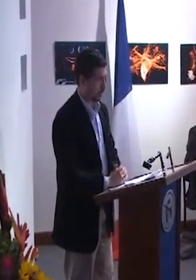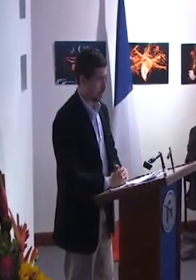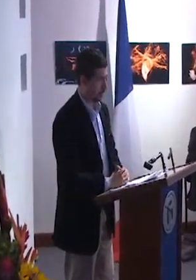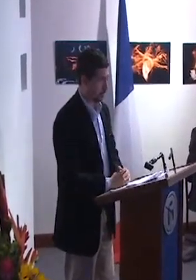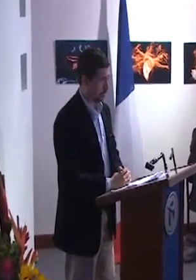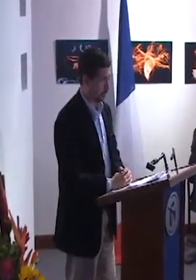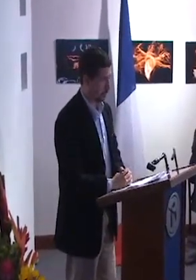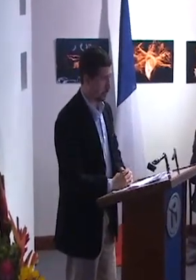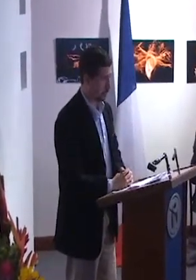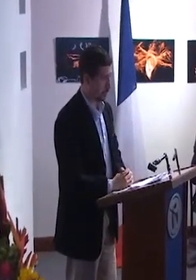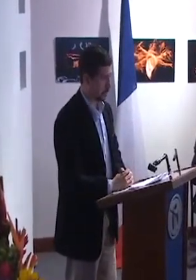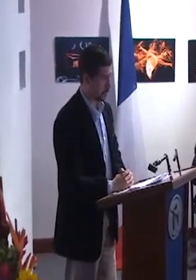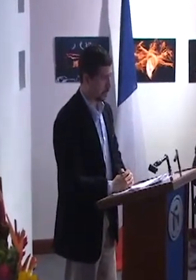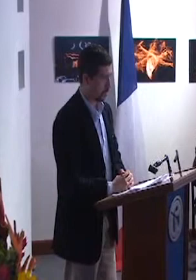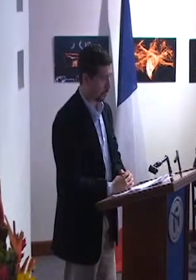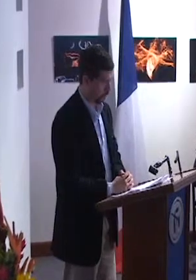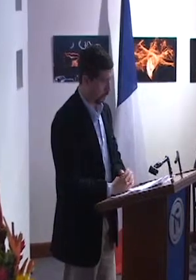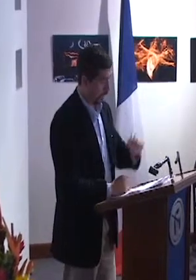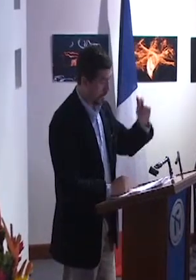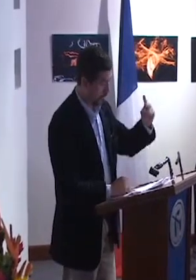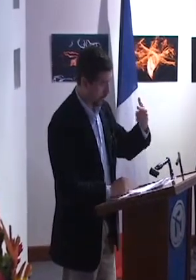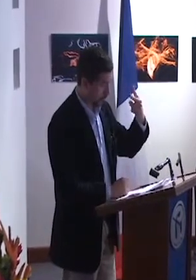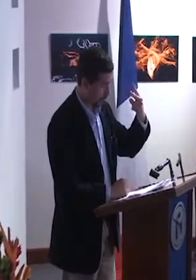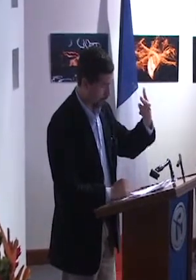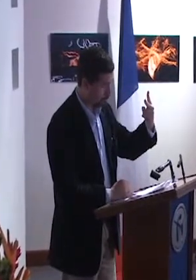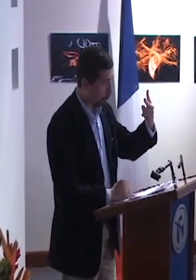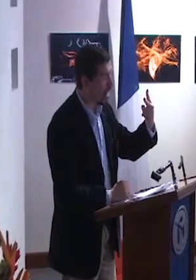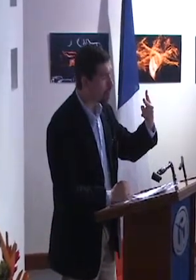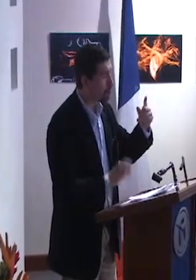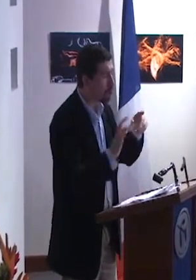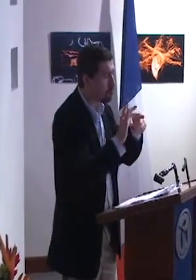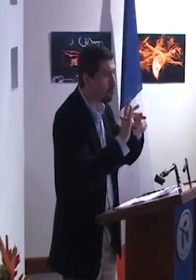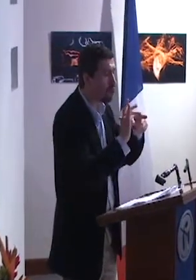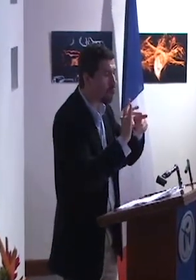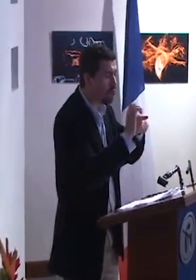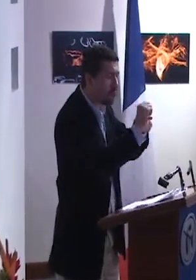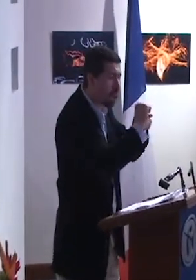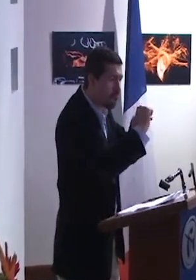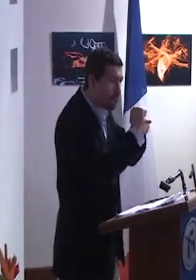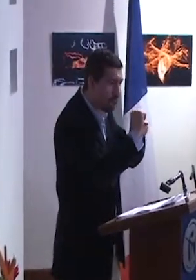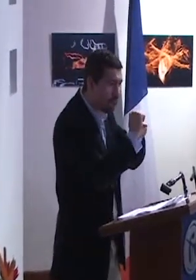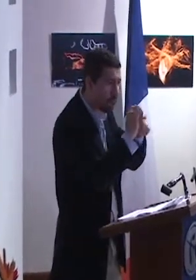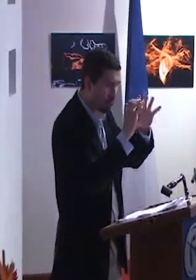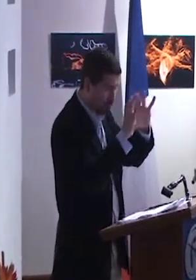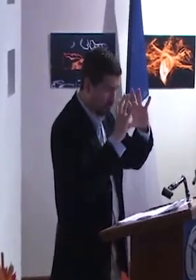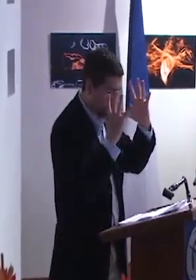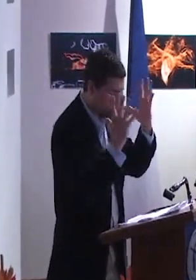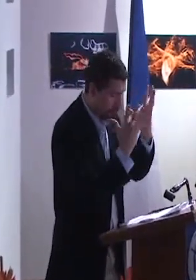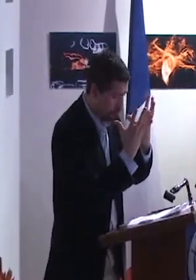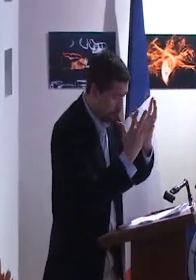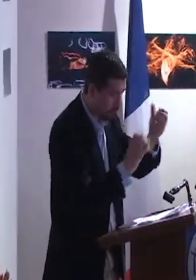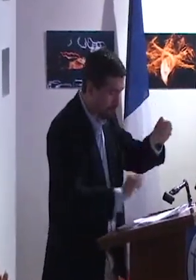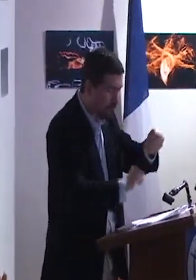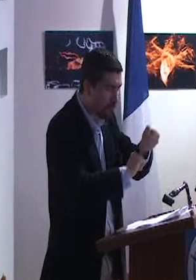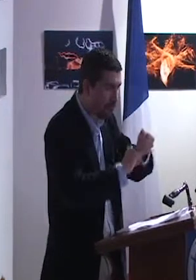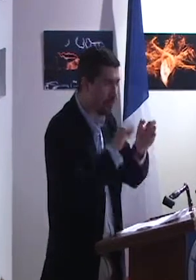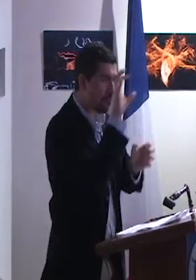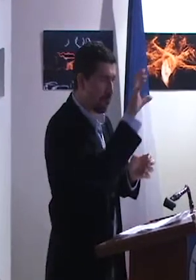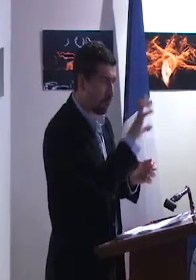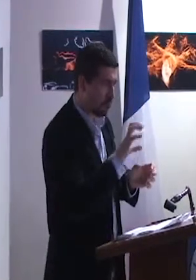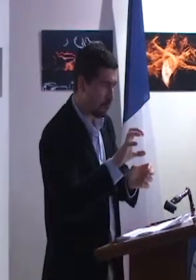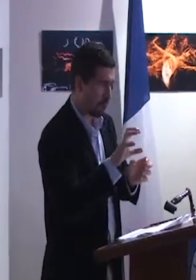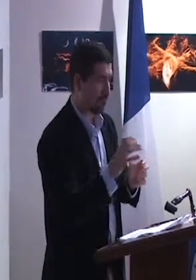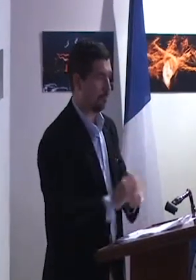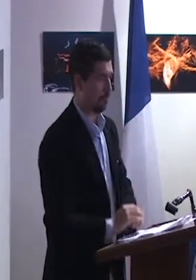de discapacidad en las escuelas. Segundo, prácticas de enseñanza integradoras en